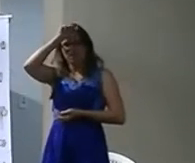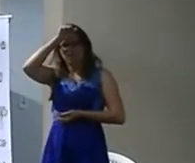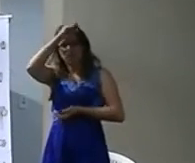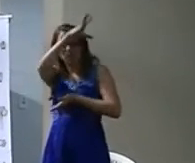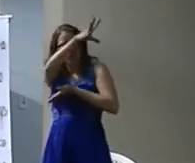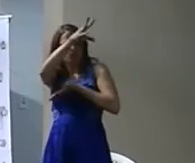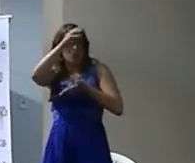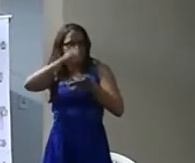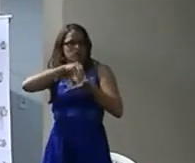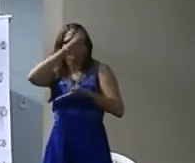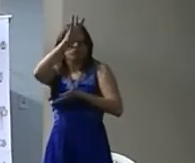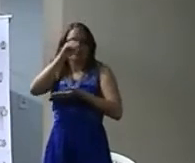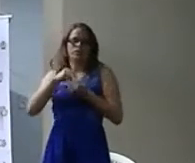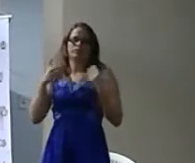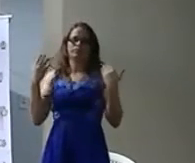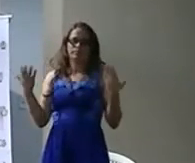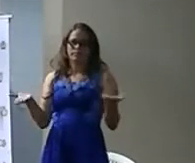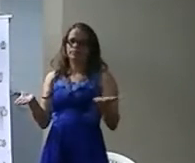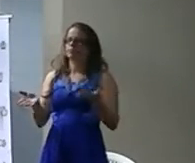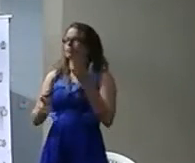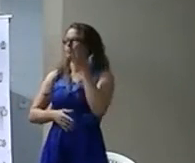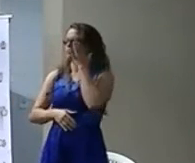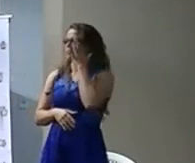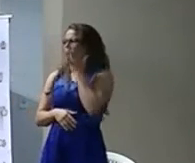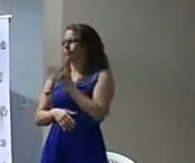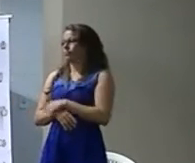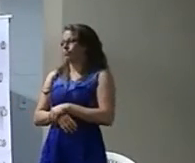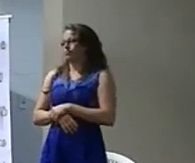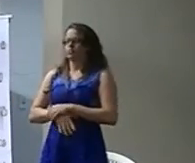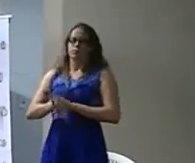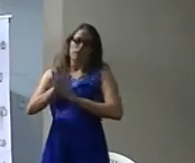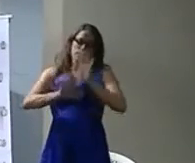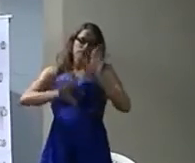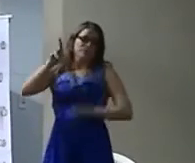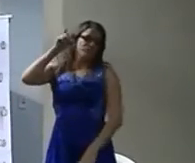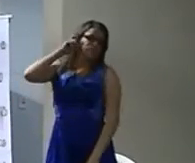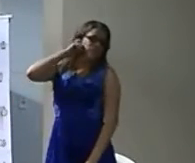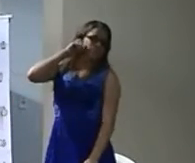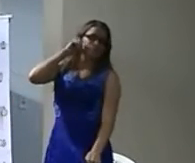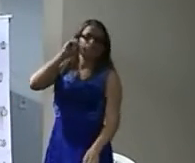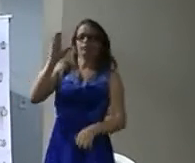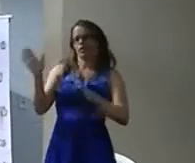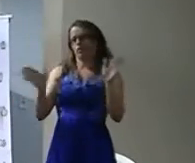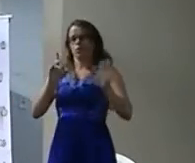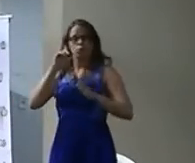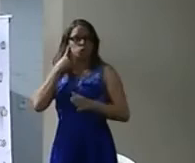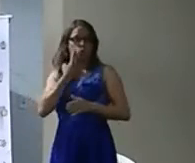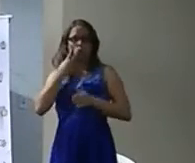auditivo E consegue captar algumas coisas Usa aparelho Quando não mandam ele tirar Porque ele tem que pertencer Tem que ser surdo puro É outro crime